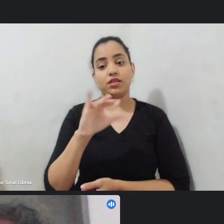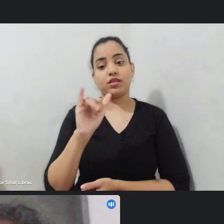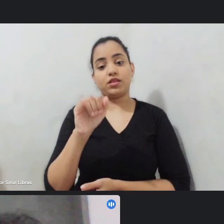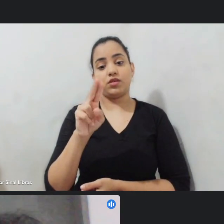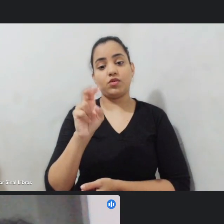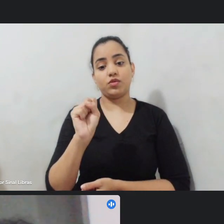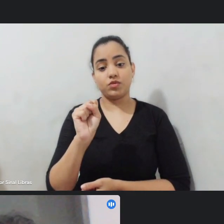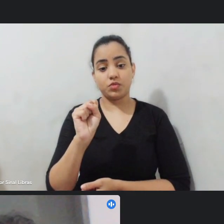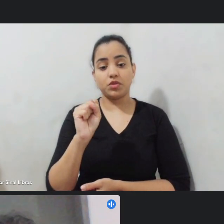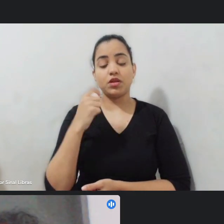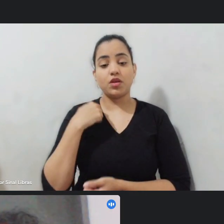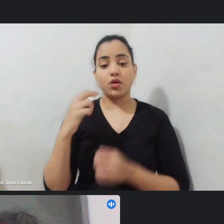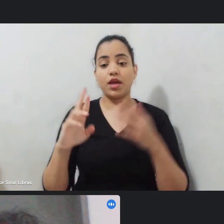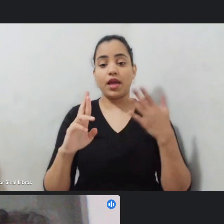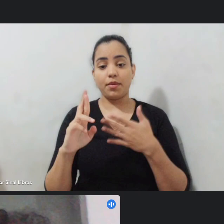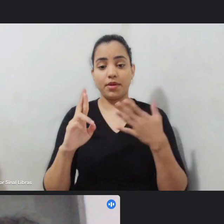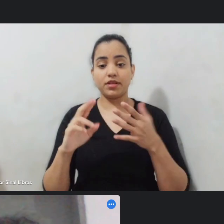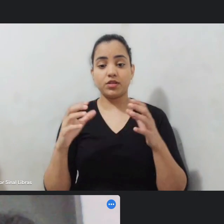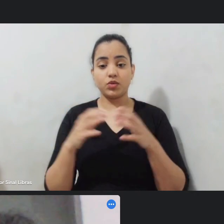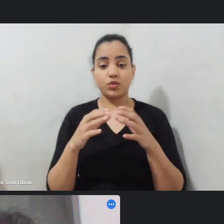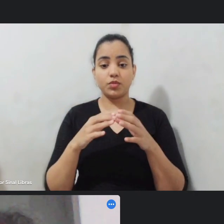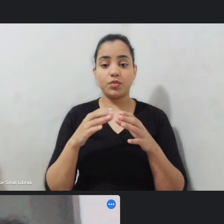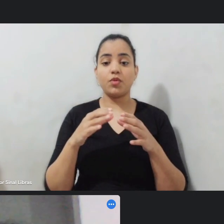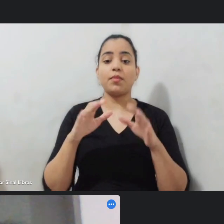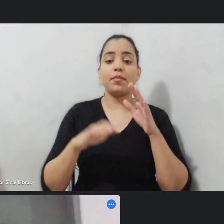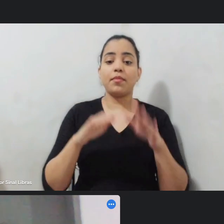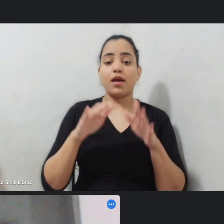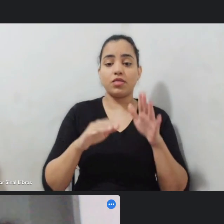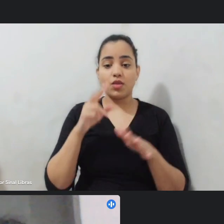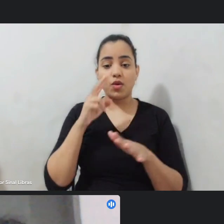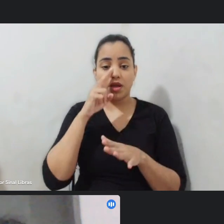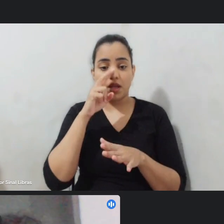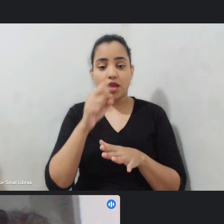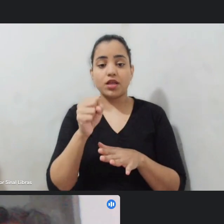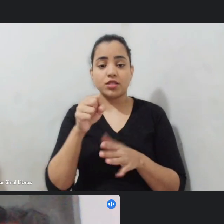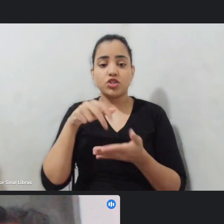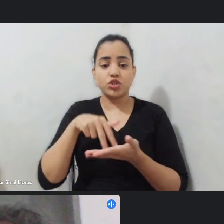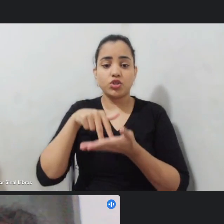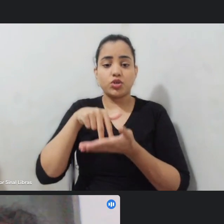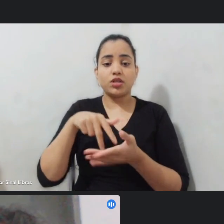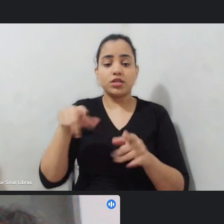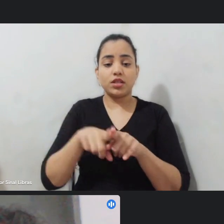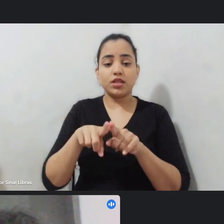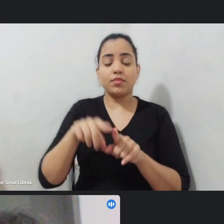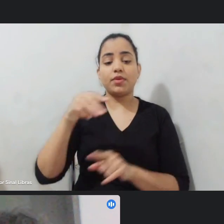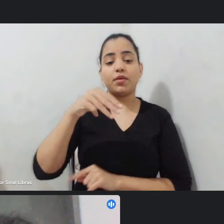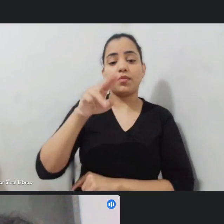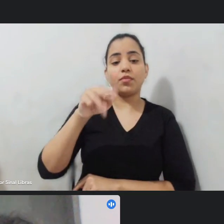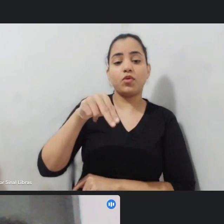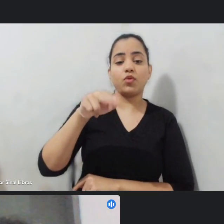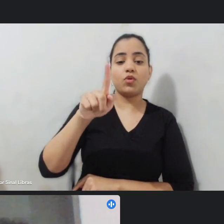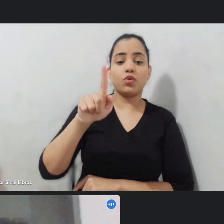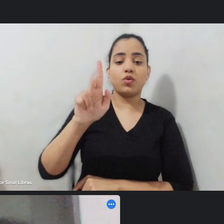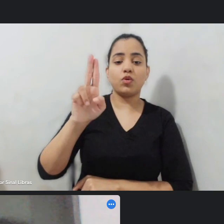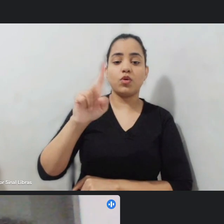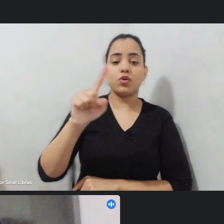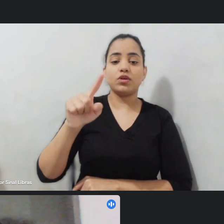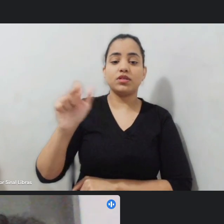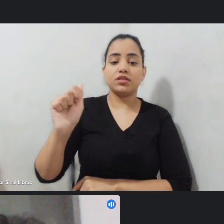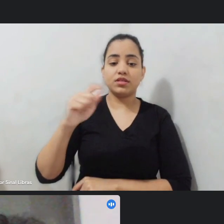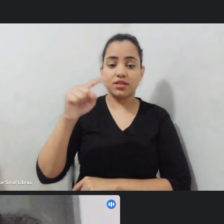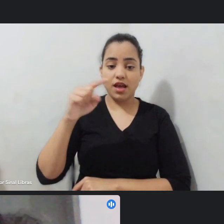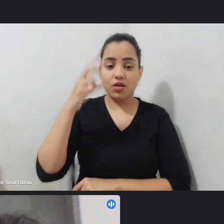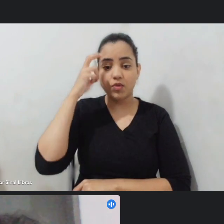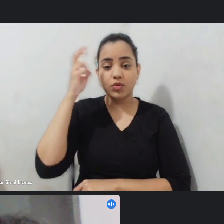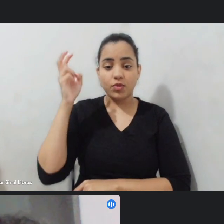Resistência e do Munguzá Cultural a nossa participação aqui a gente vai mais focar